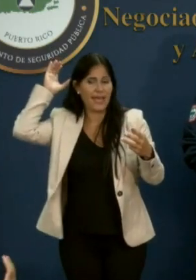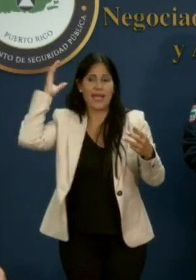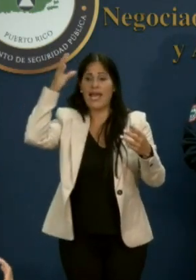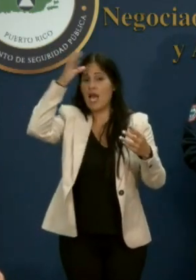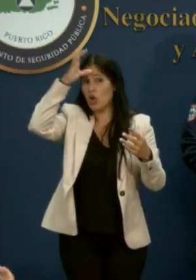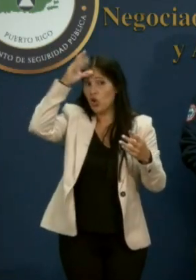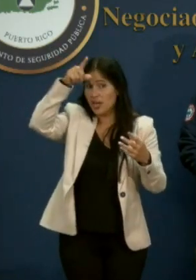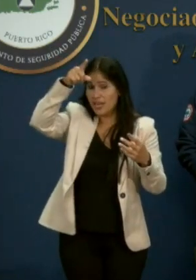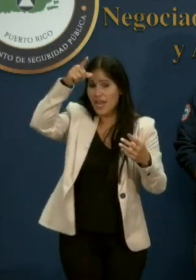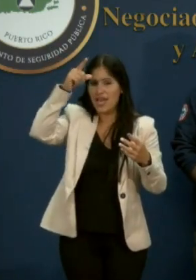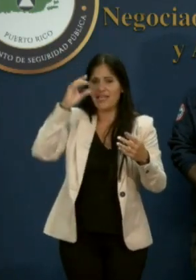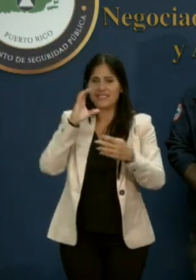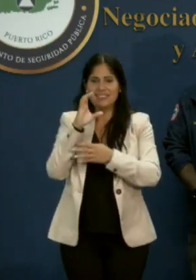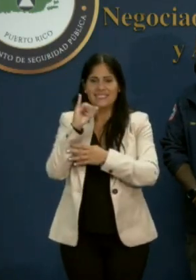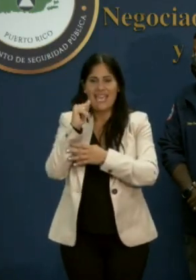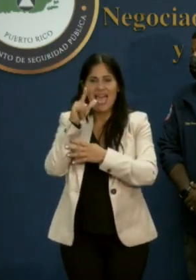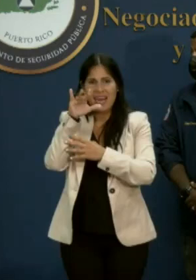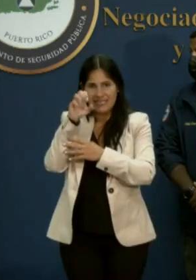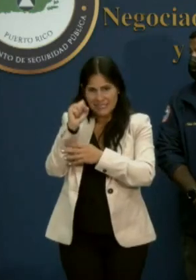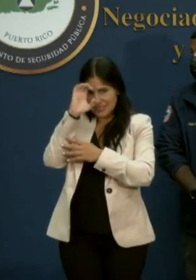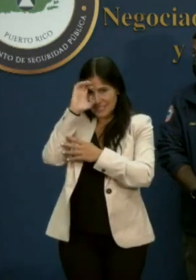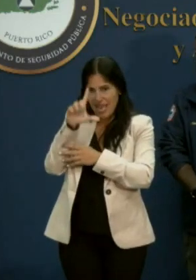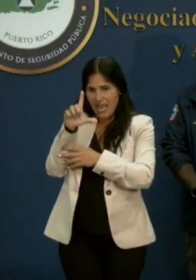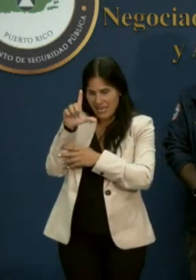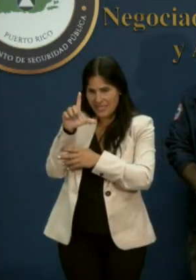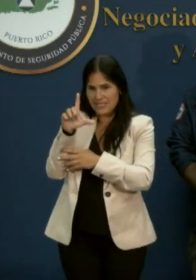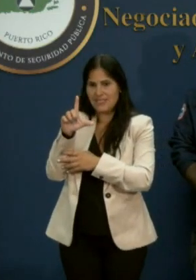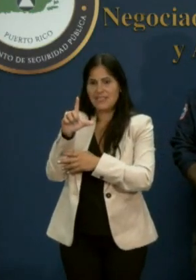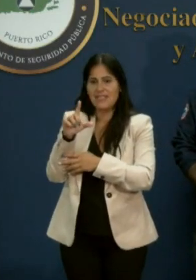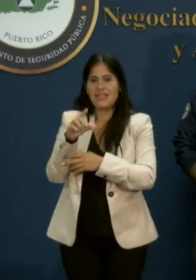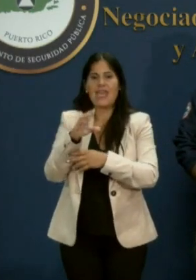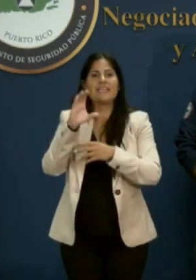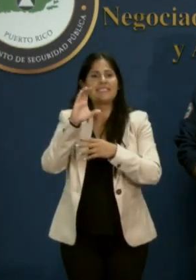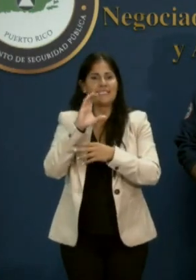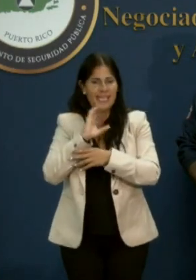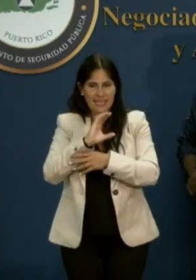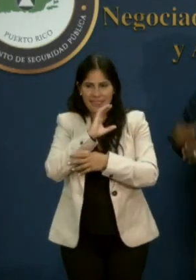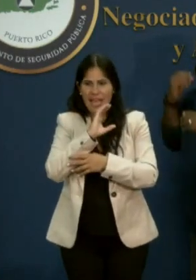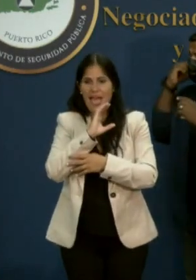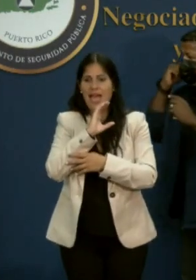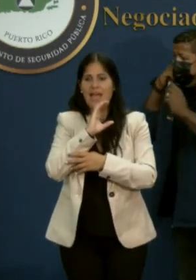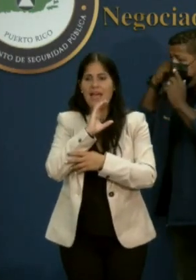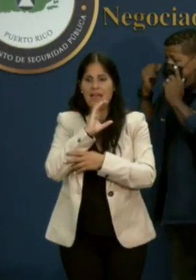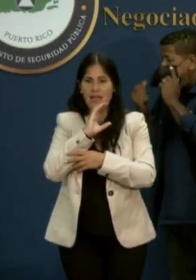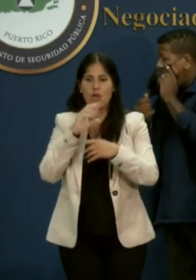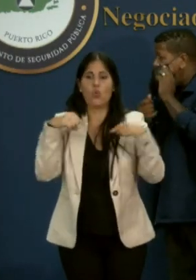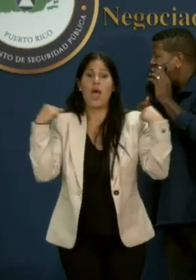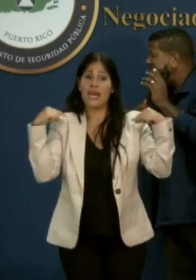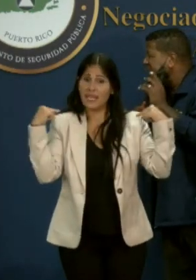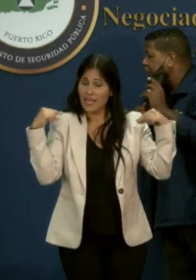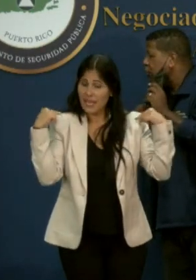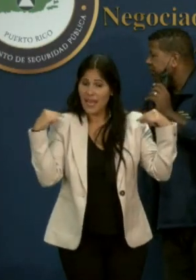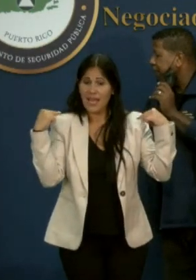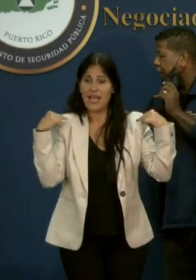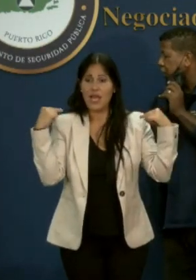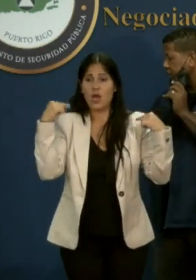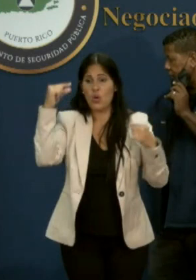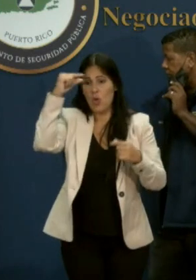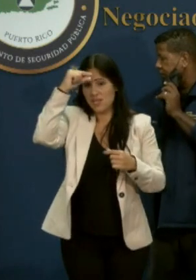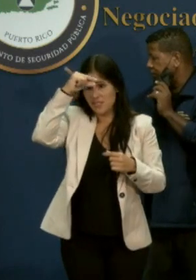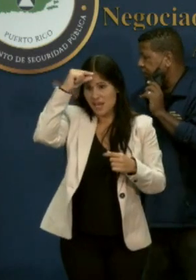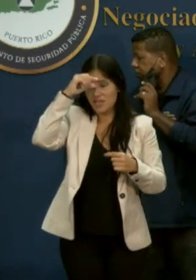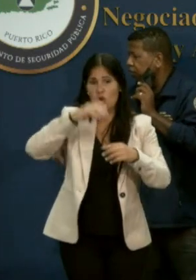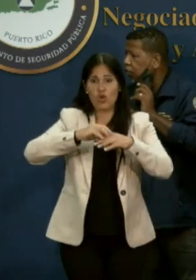Ciales, Cidra, Guánica, Guayanilla, Gurabo, Hormigueros, Juana Díaz,